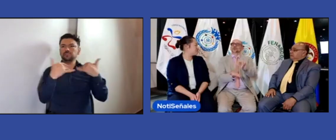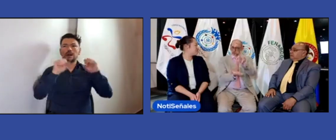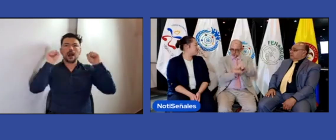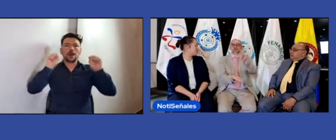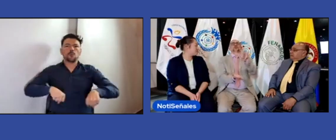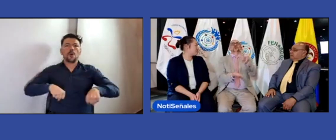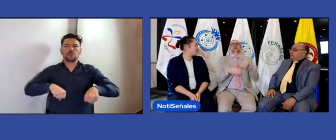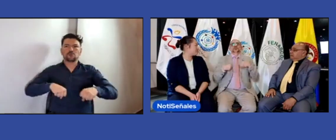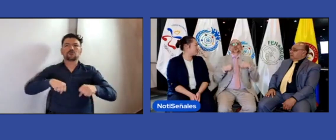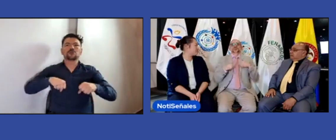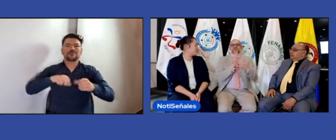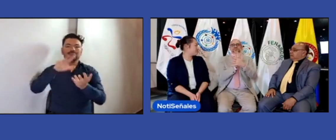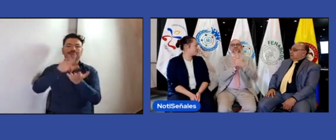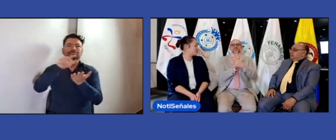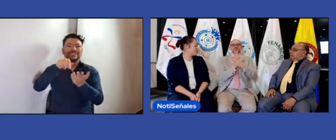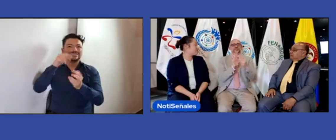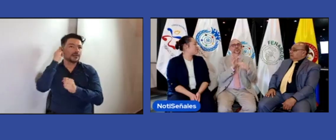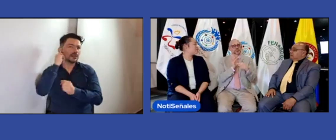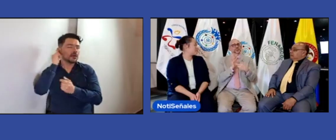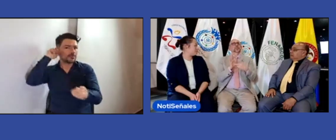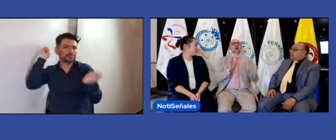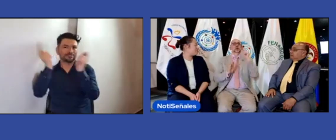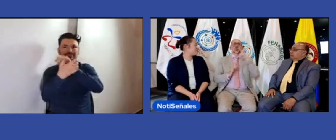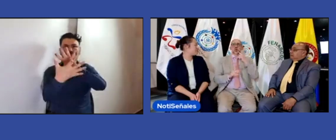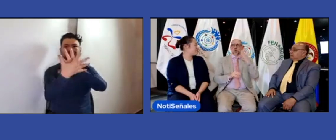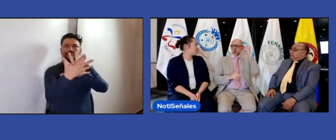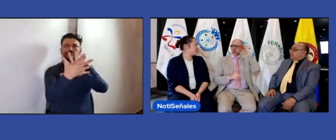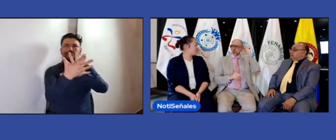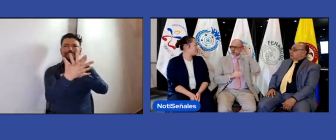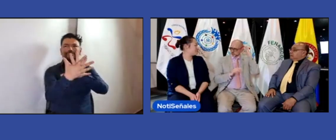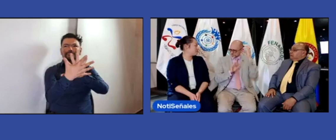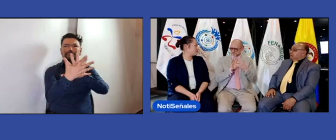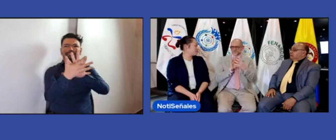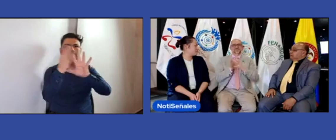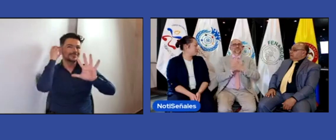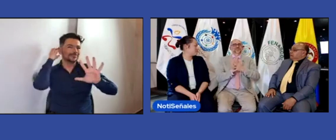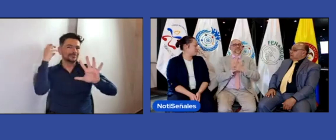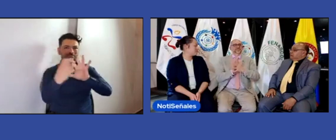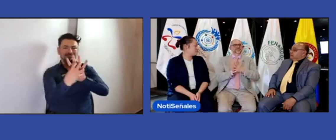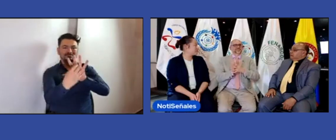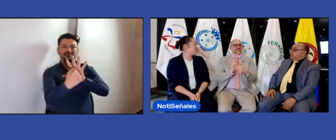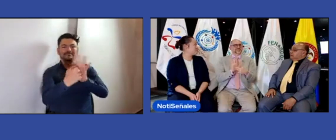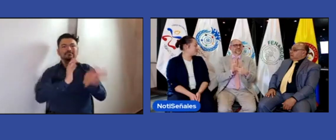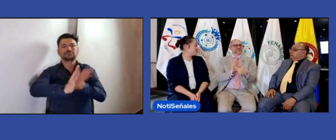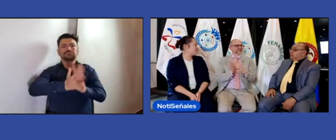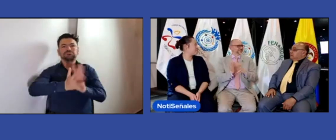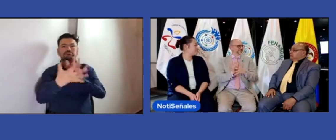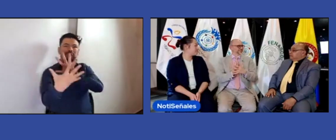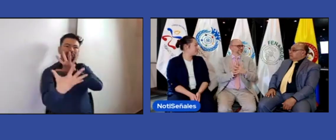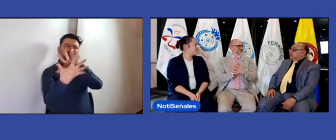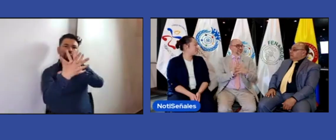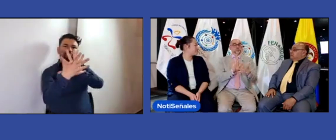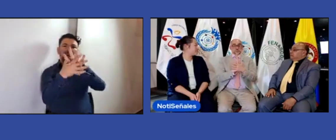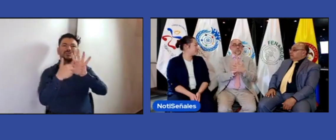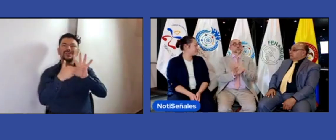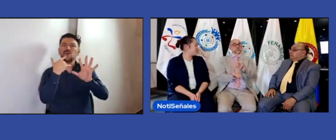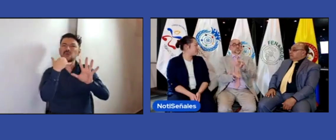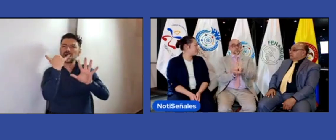es es el de la lengua de señas ese lo aprobó la junta y pues lo que buscamos es que sea allí